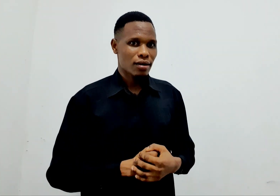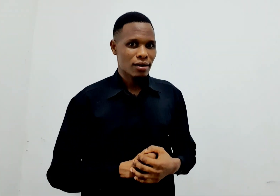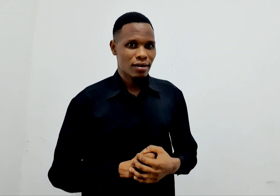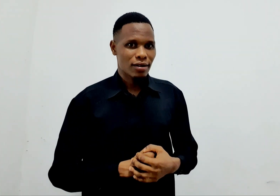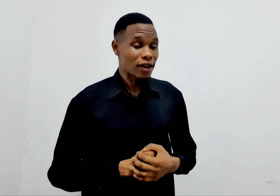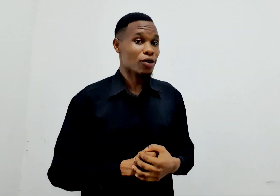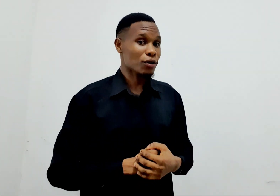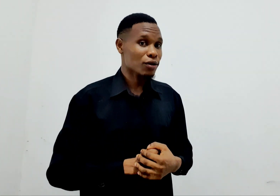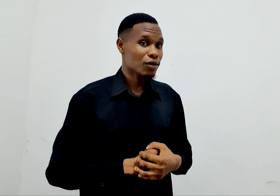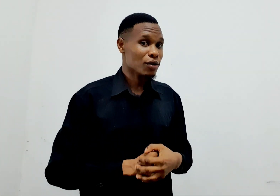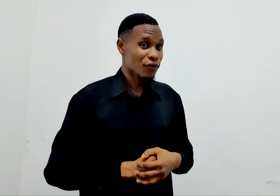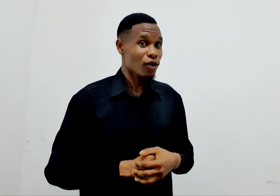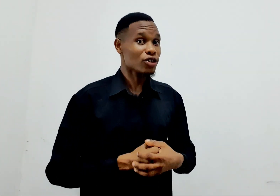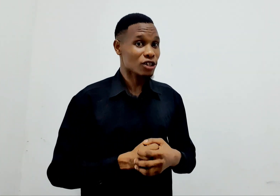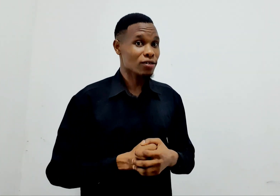Thank you for watching.